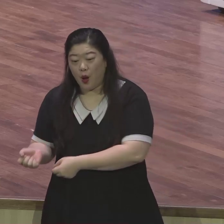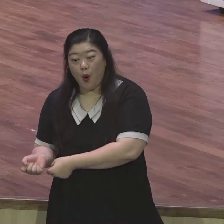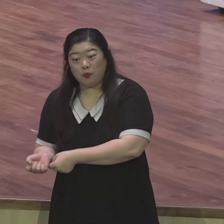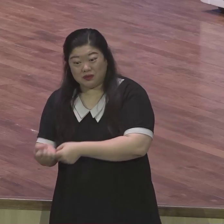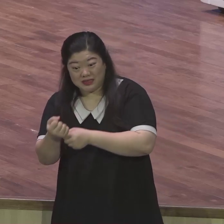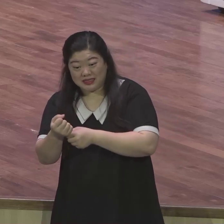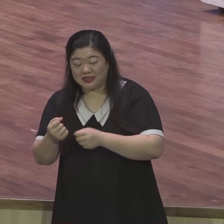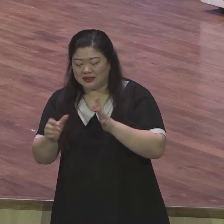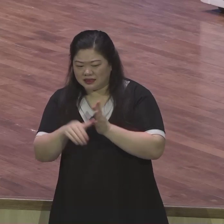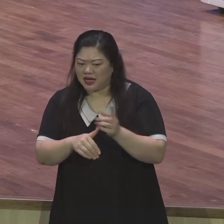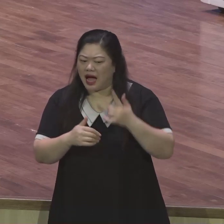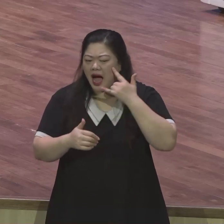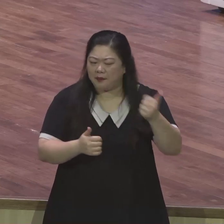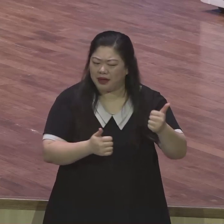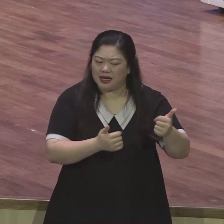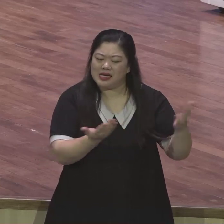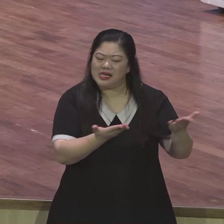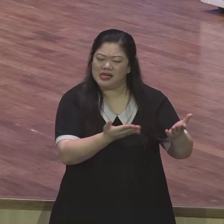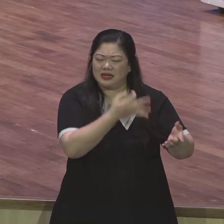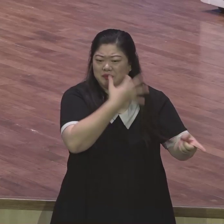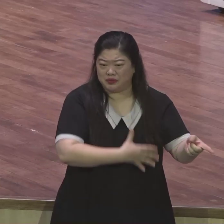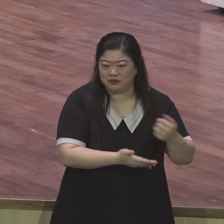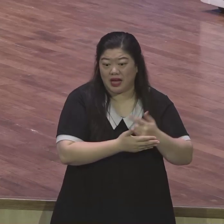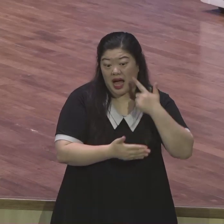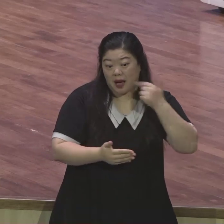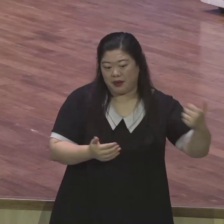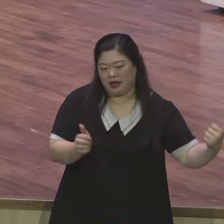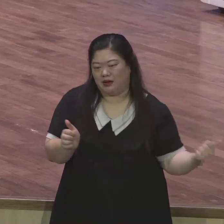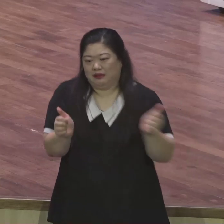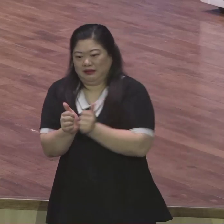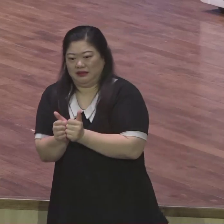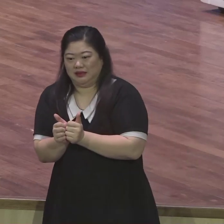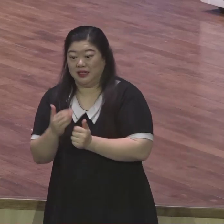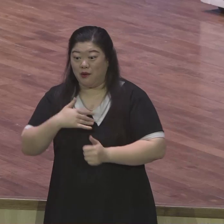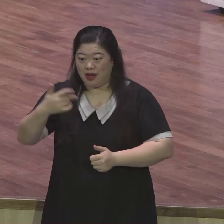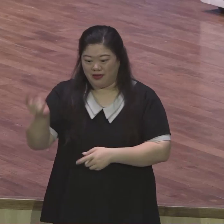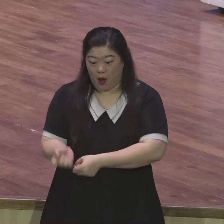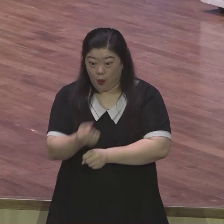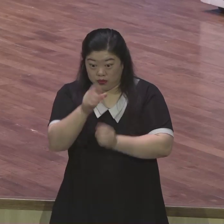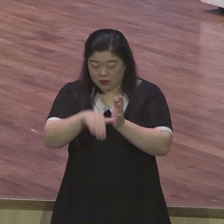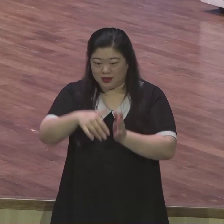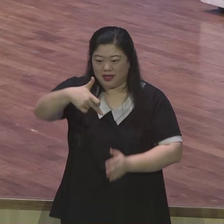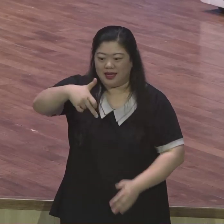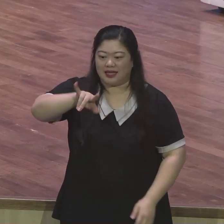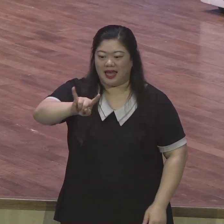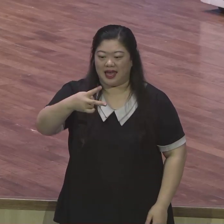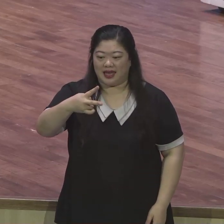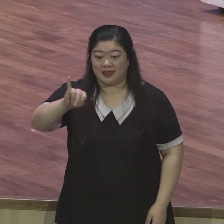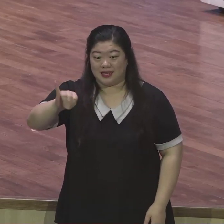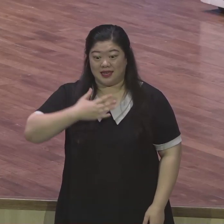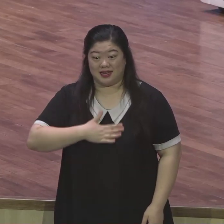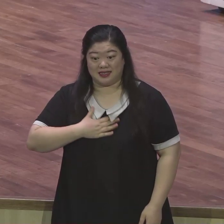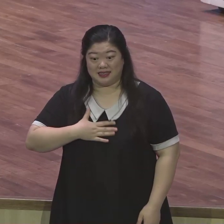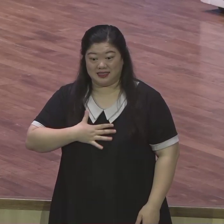그래서 제가 시합 나가면 저의 가방을 매주는 캐디를 아버지가 하셨어요 사실 아버지가 캐디라면